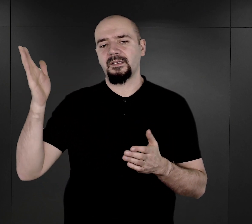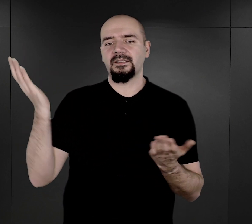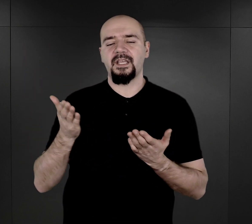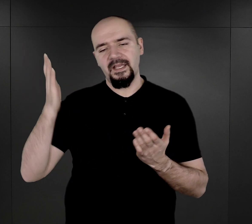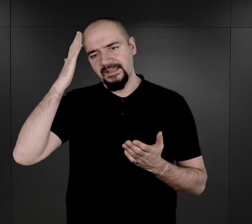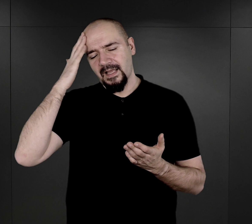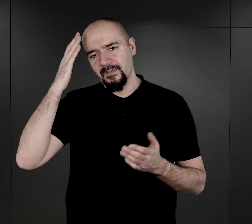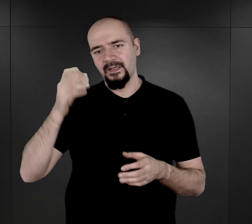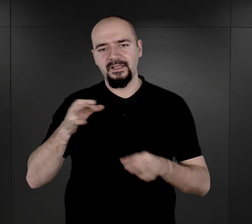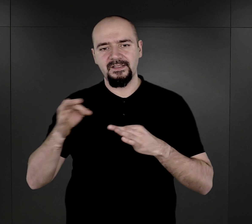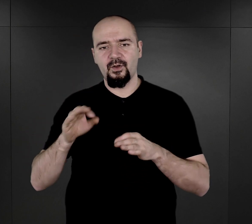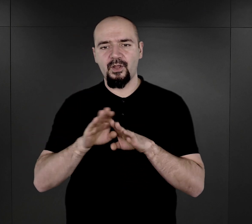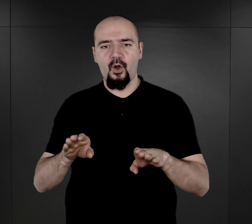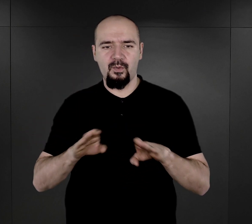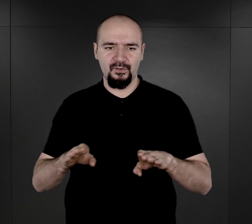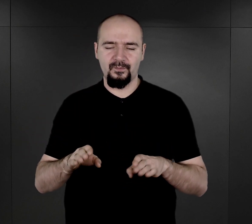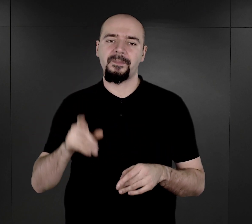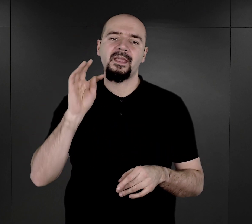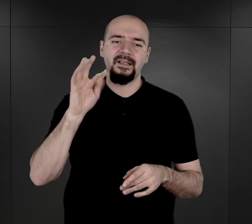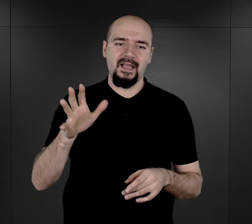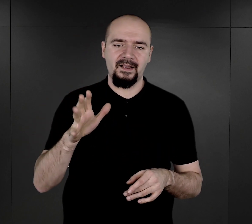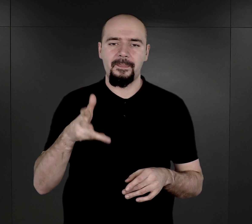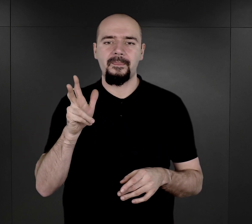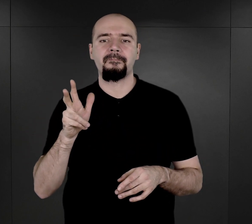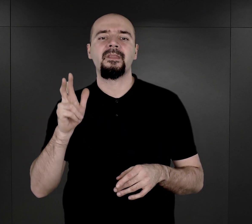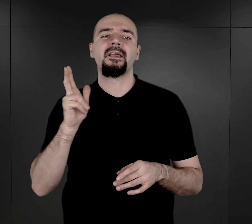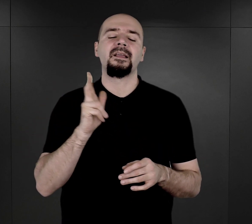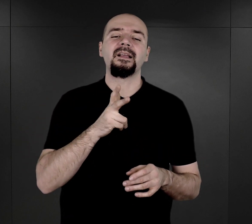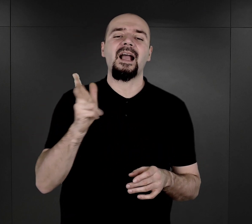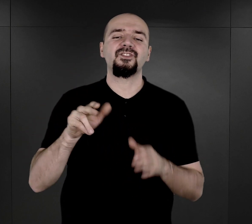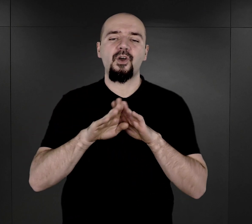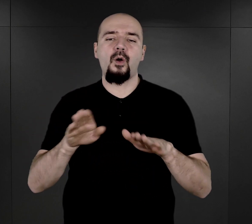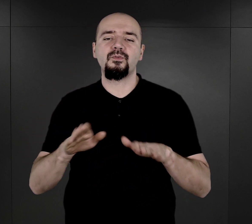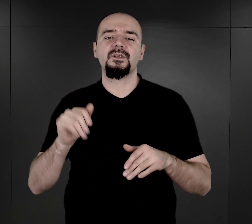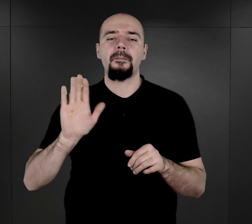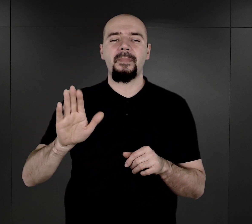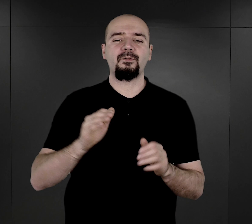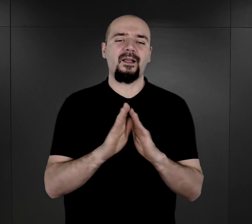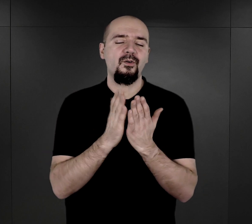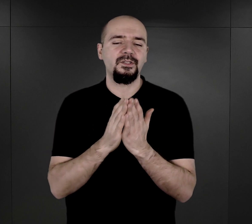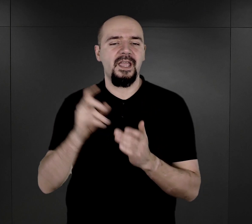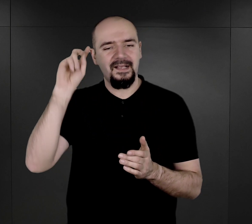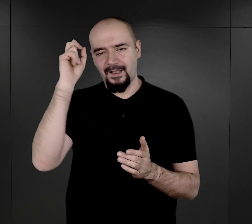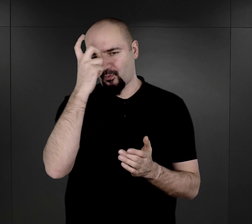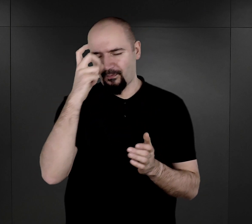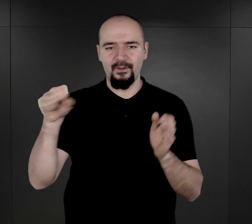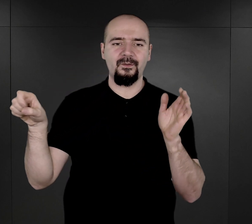zamordowanych. Każdy obóz miał Hauptbuch, czyli księgę główną, do której wpisywano osoby